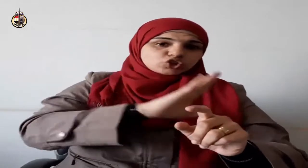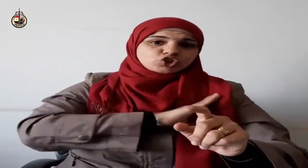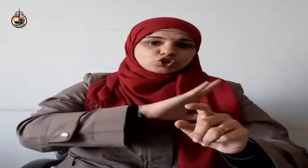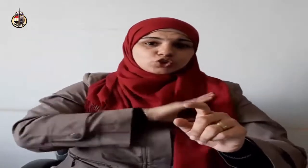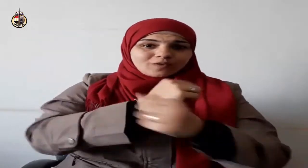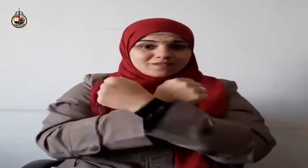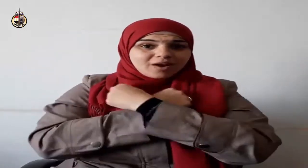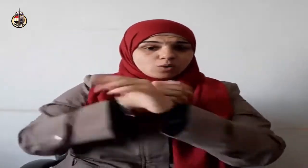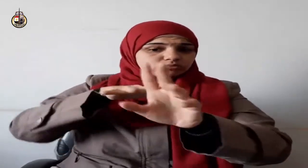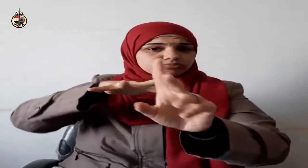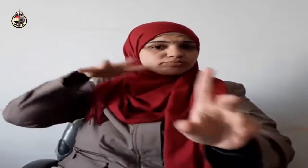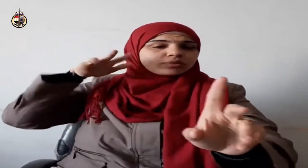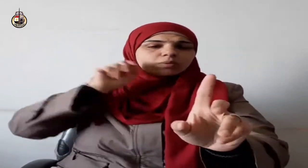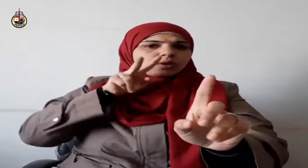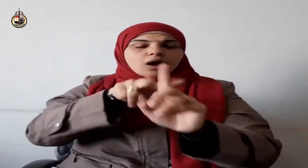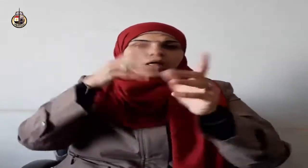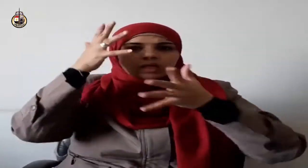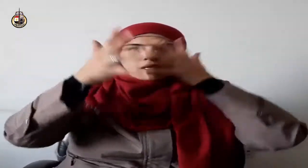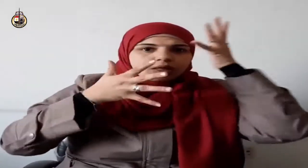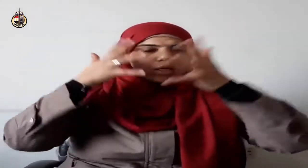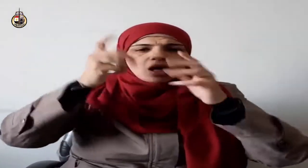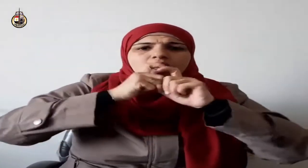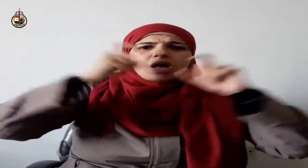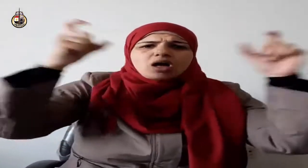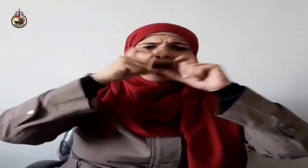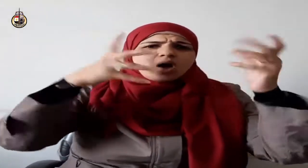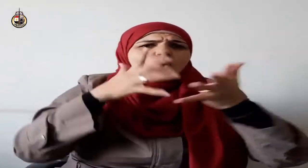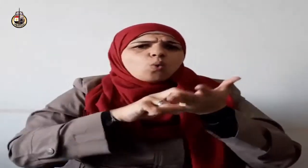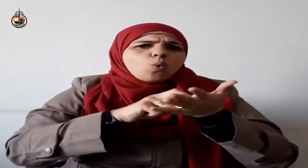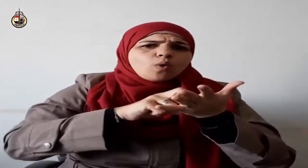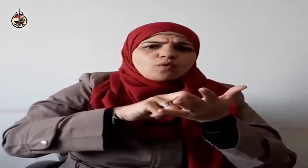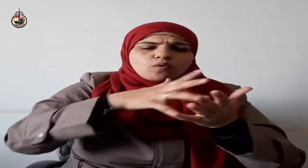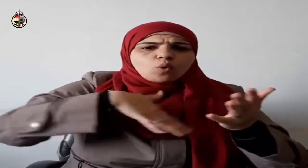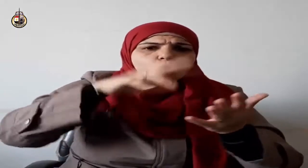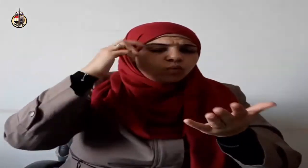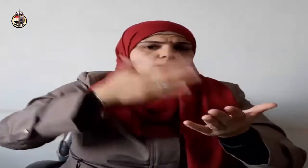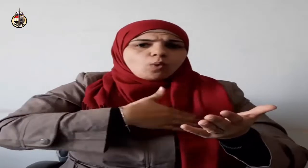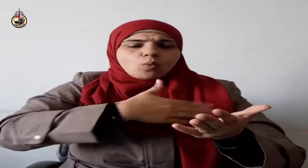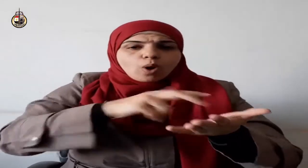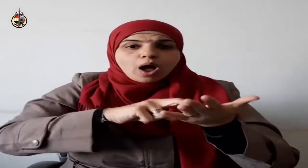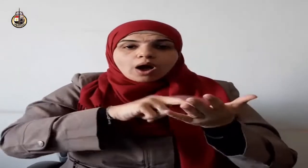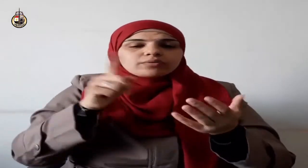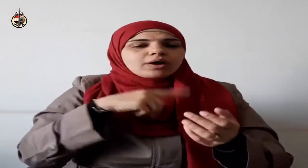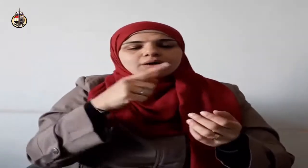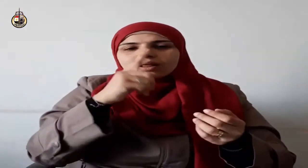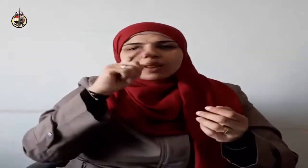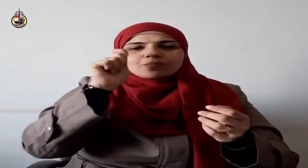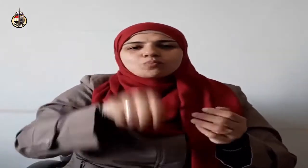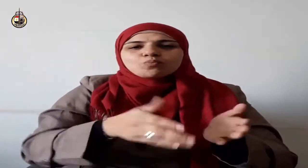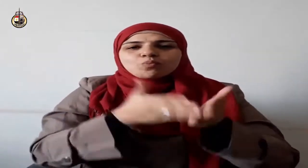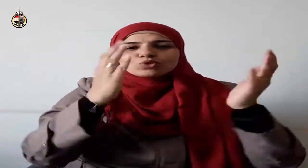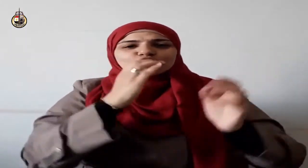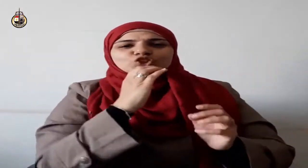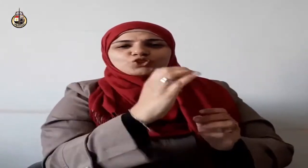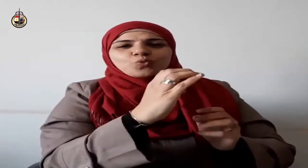علينا أو أن يطغى قال لا تخافا إنني معكما أسمع وأرى